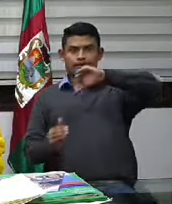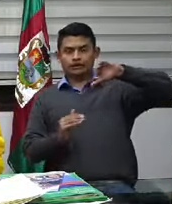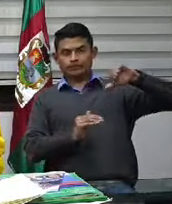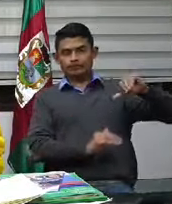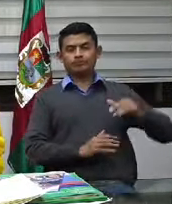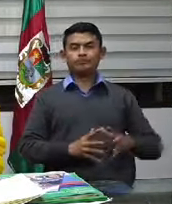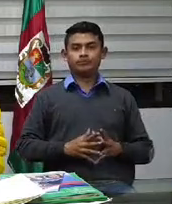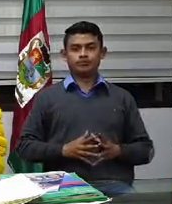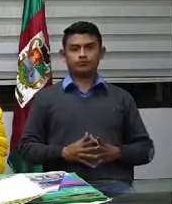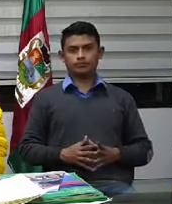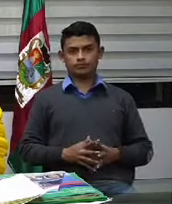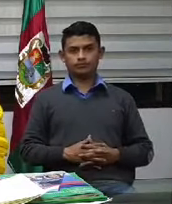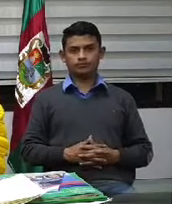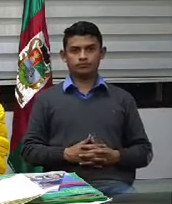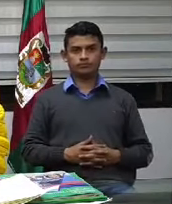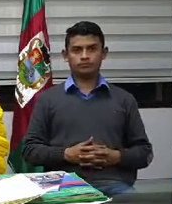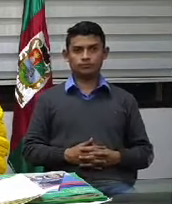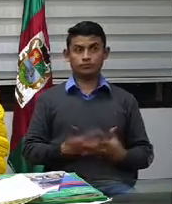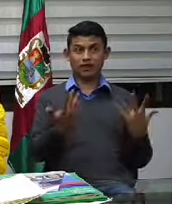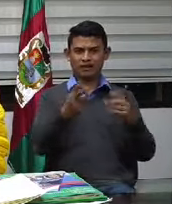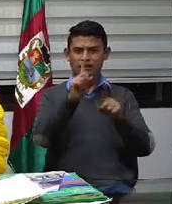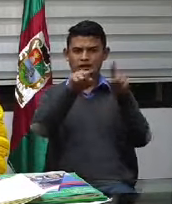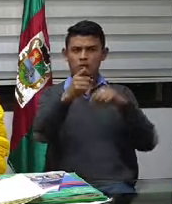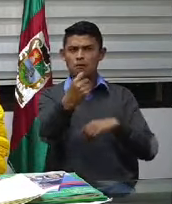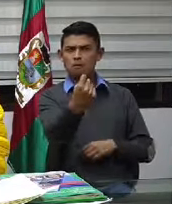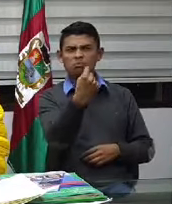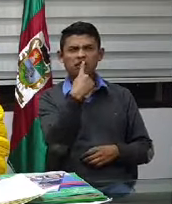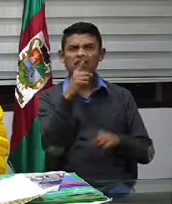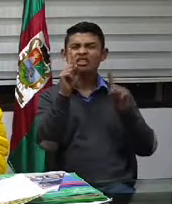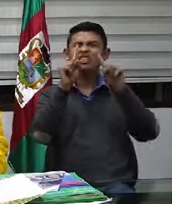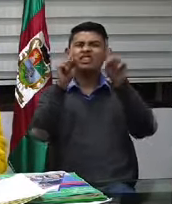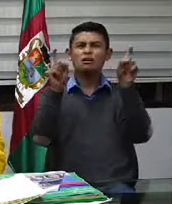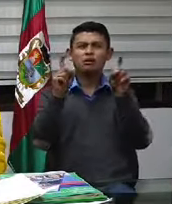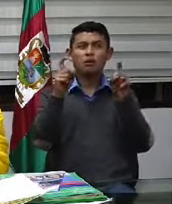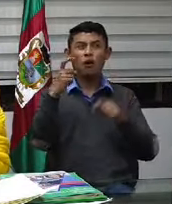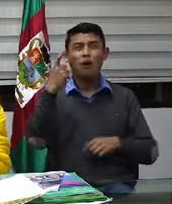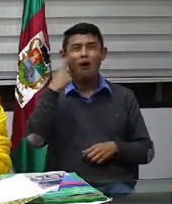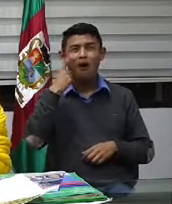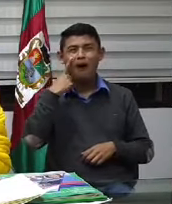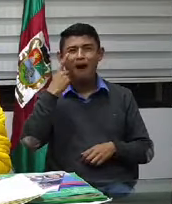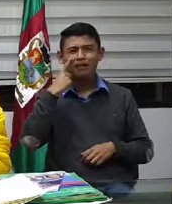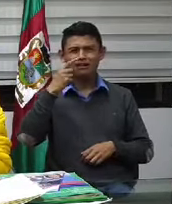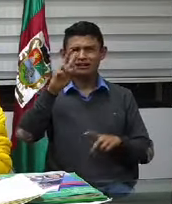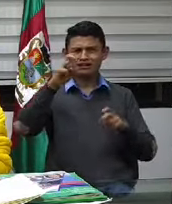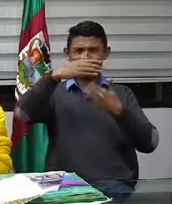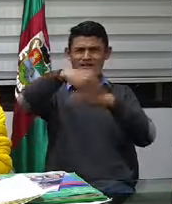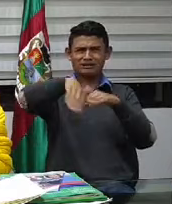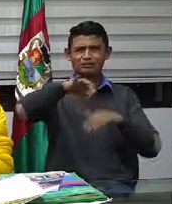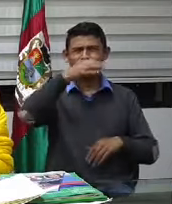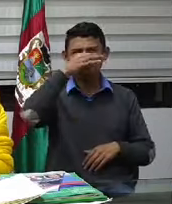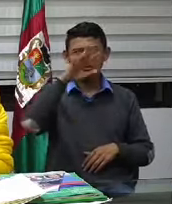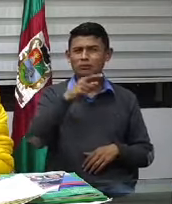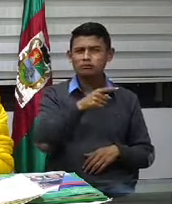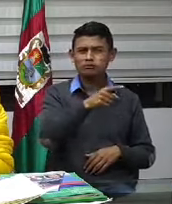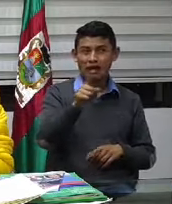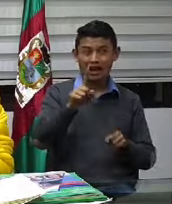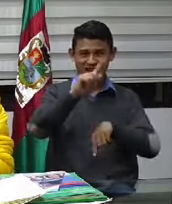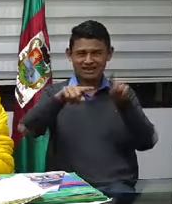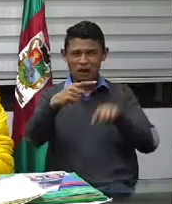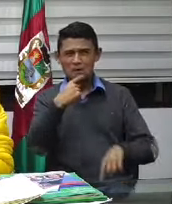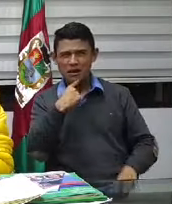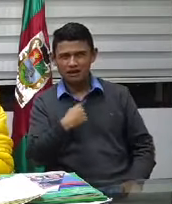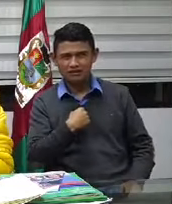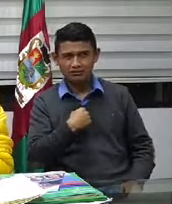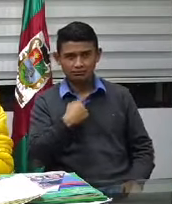también lo han preguntado, tiene que ver con los temas de desinfección de la ciudad. Miren, hasta la fecha, la empresa de servicios públicos